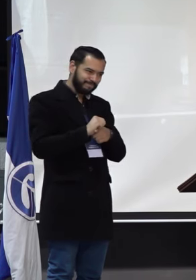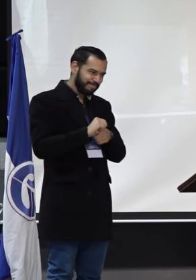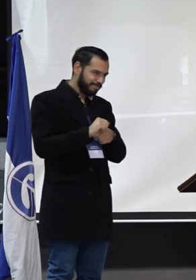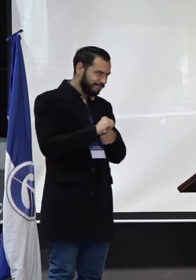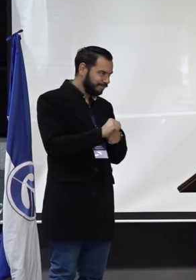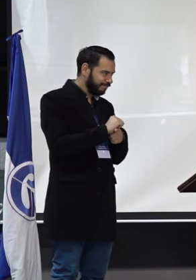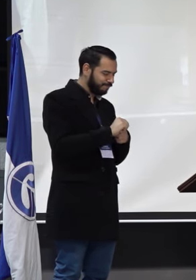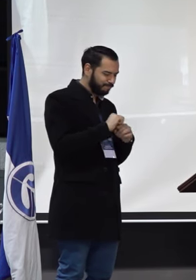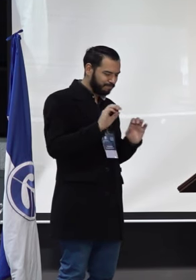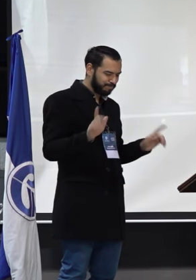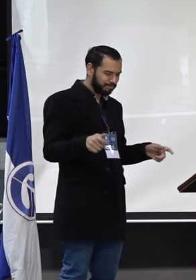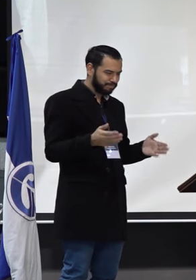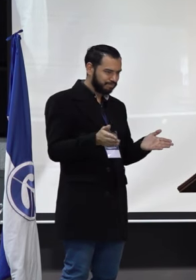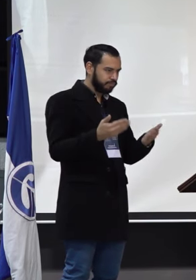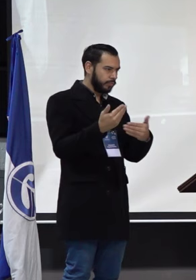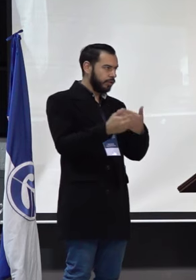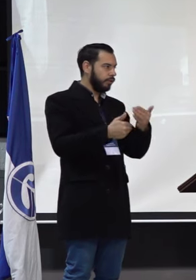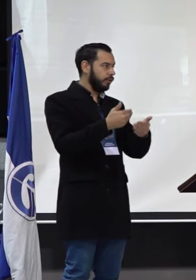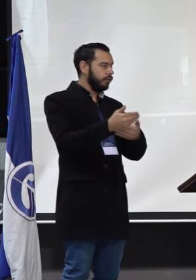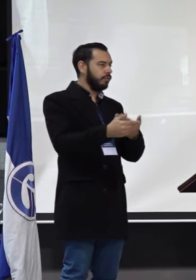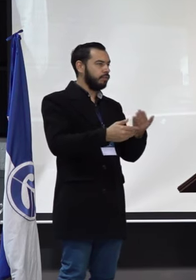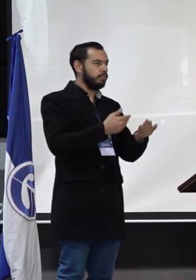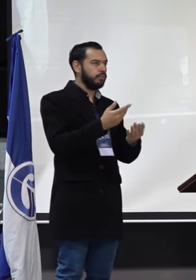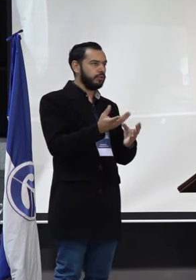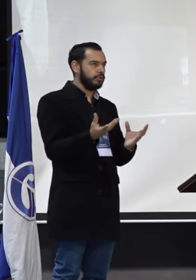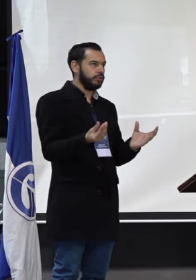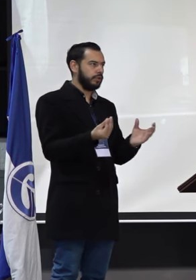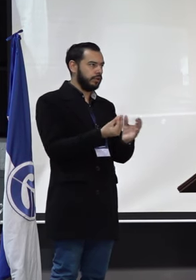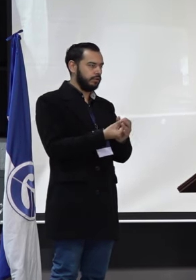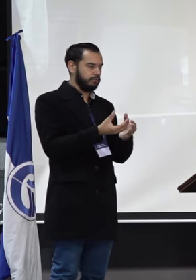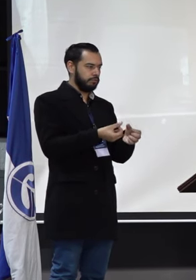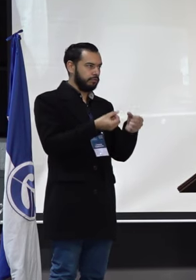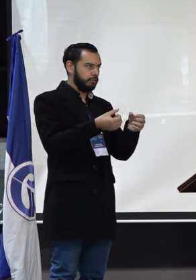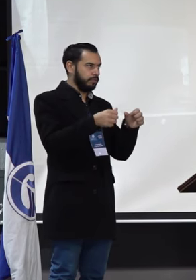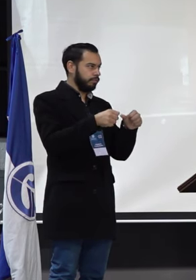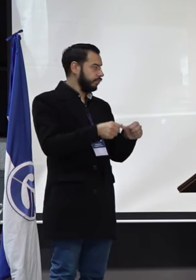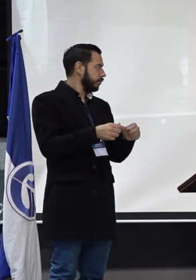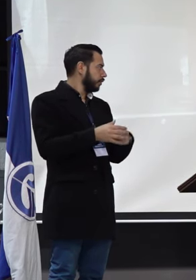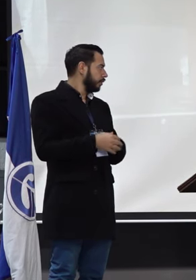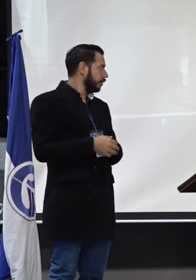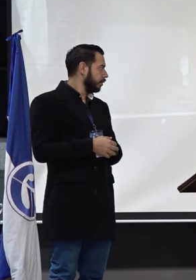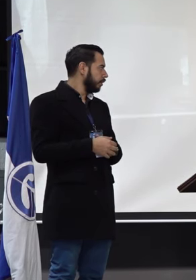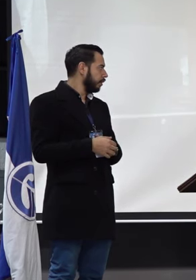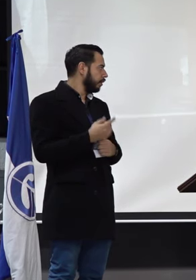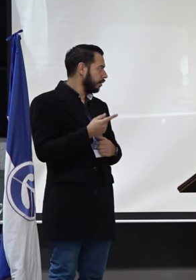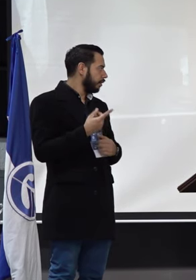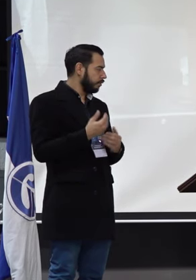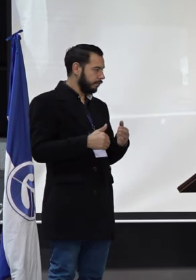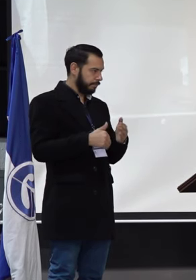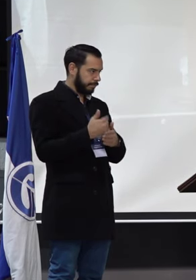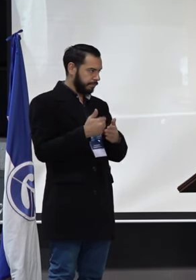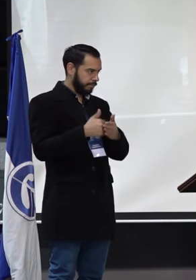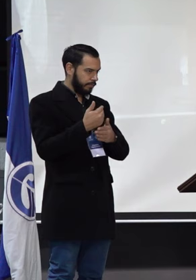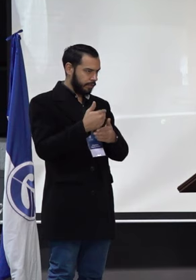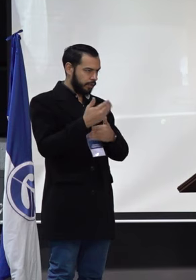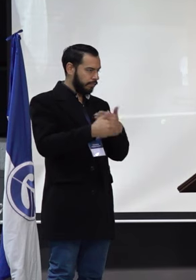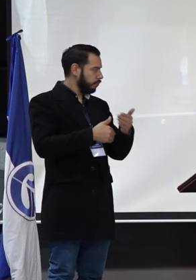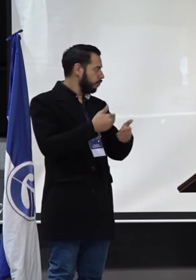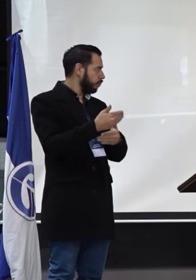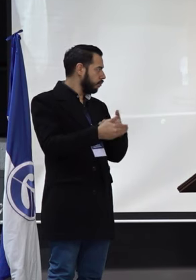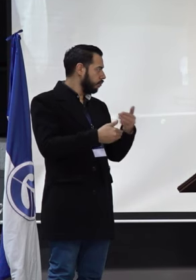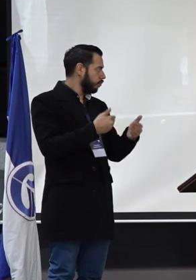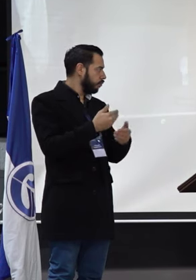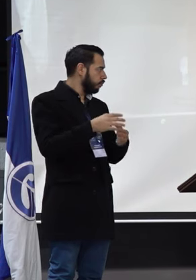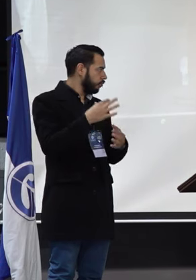realiza en pro de los procesos de inclusión efectiva en el comienzo del proceso de